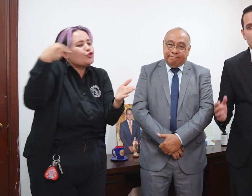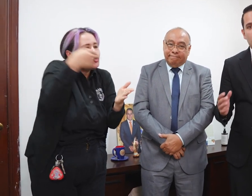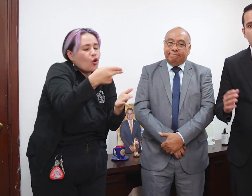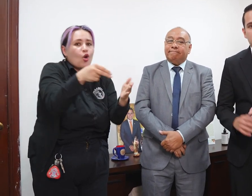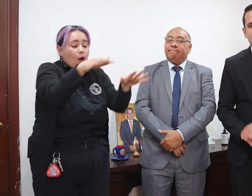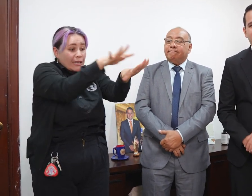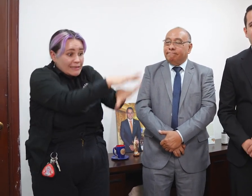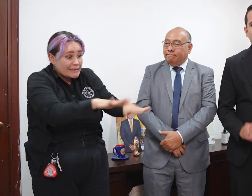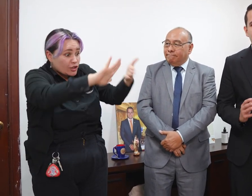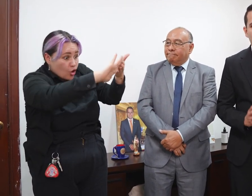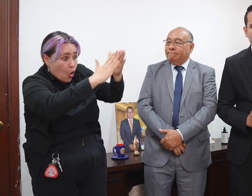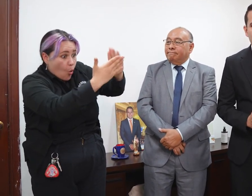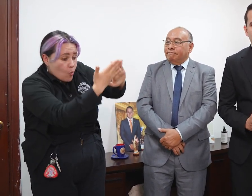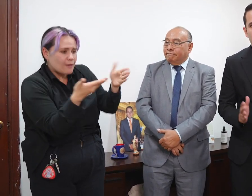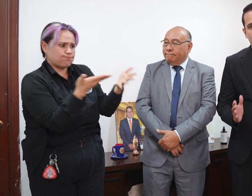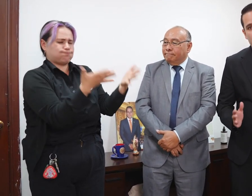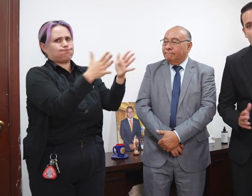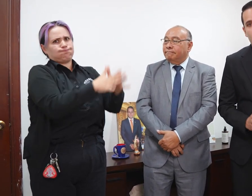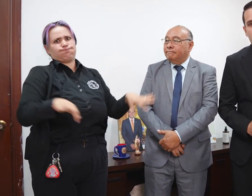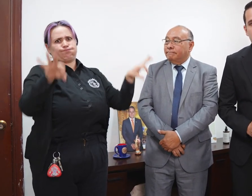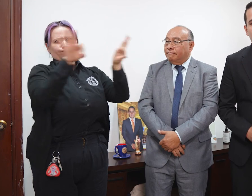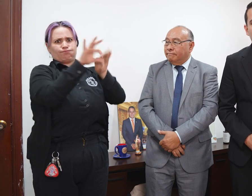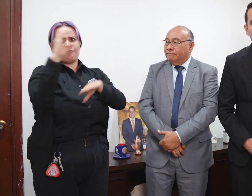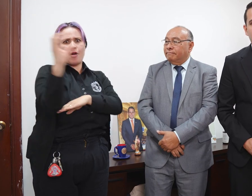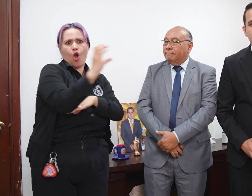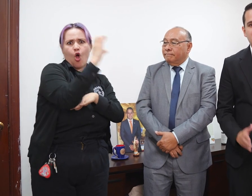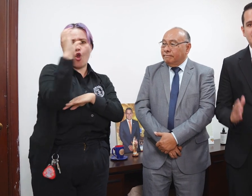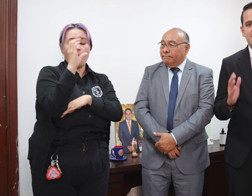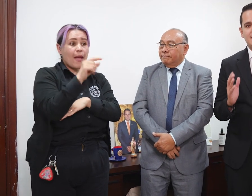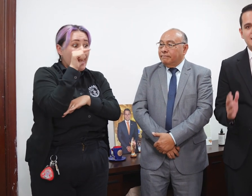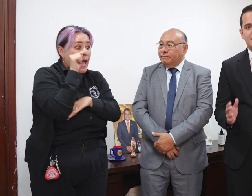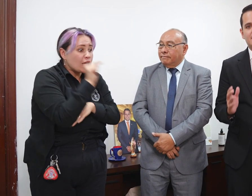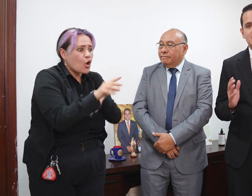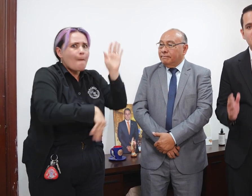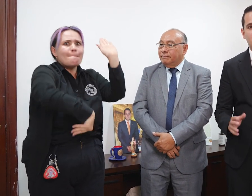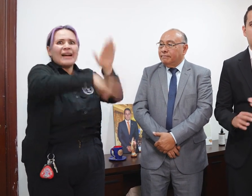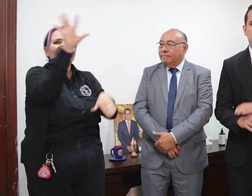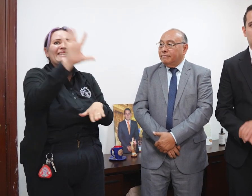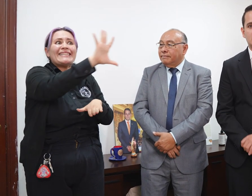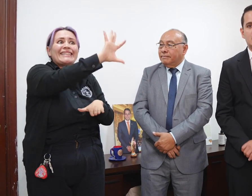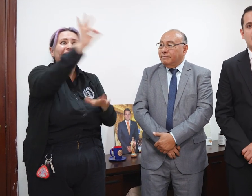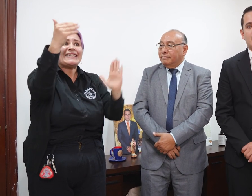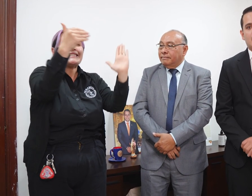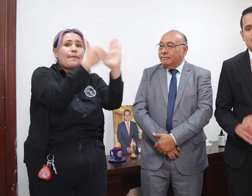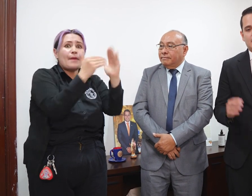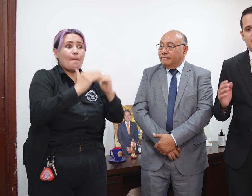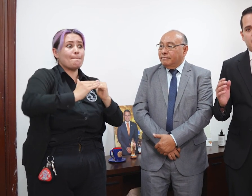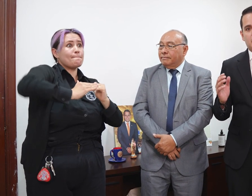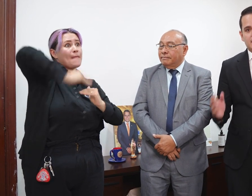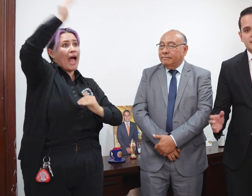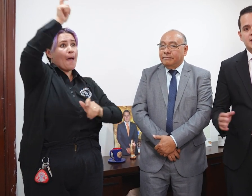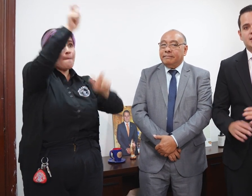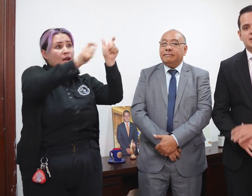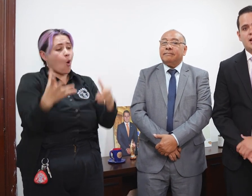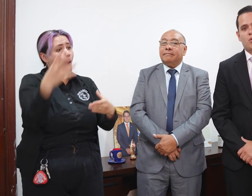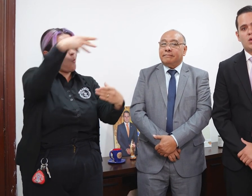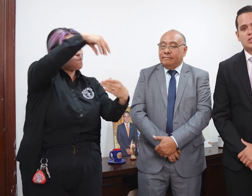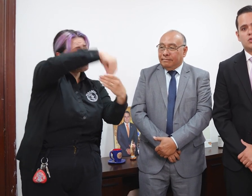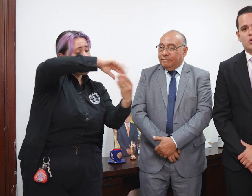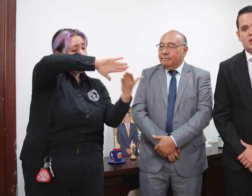poblacional tan importante para los colombianos, donde hay más de 500 mil personas pertenecientes a la población sorda